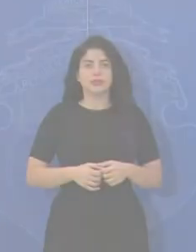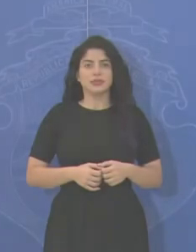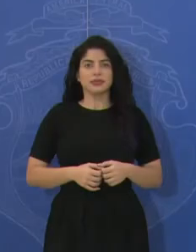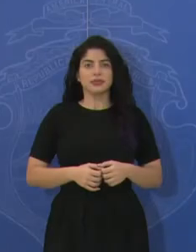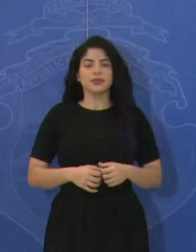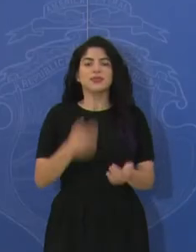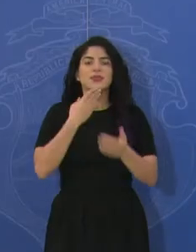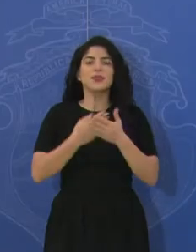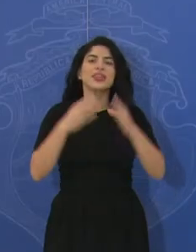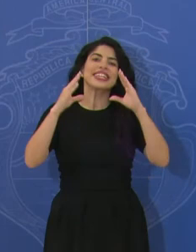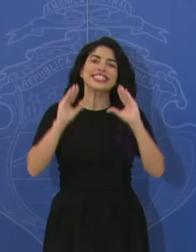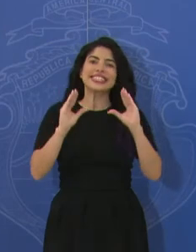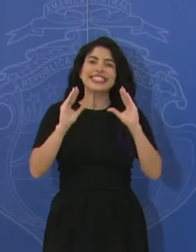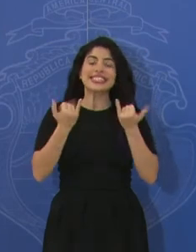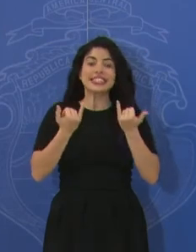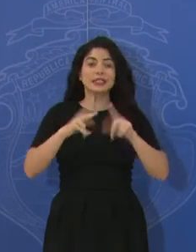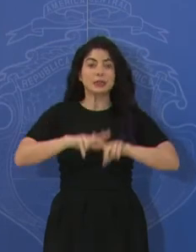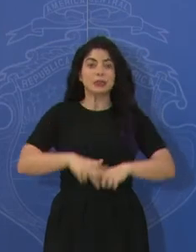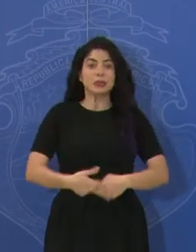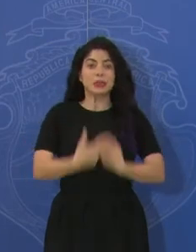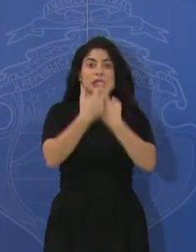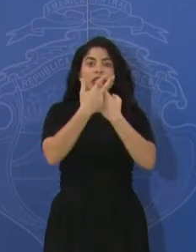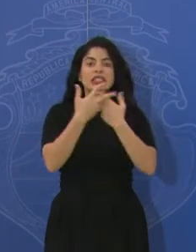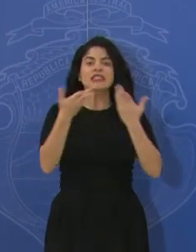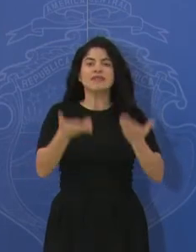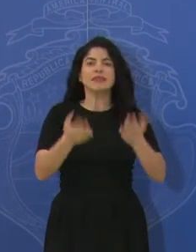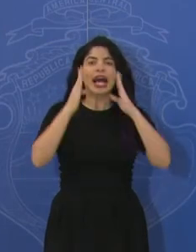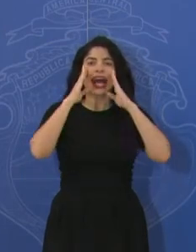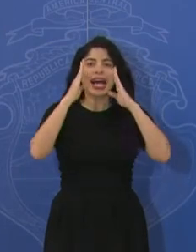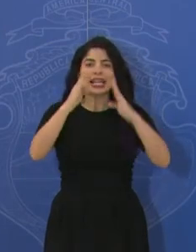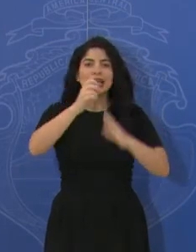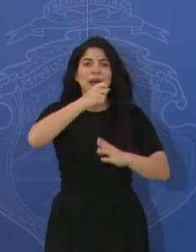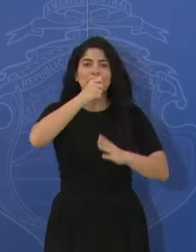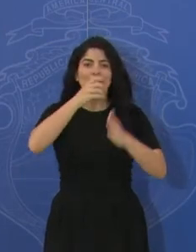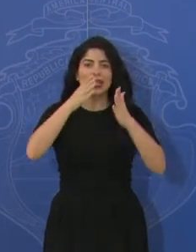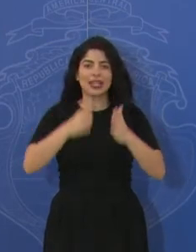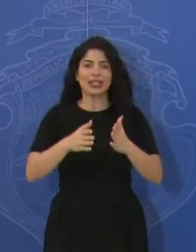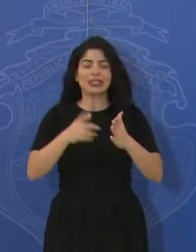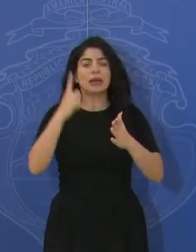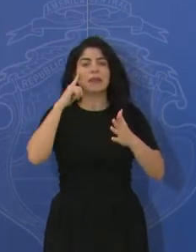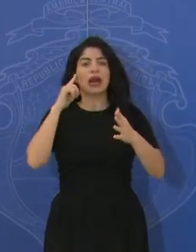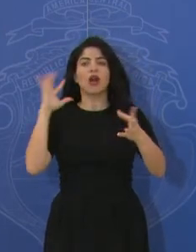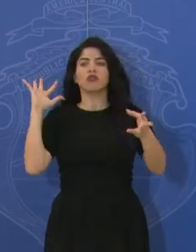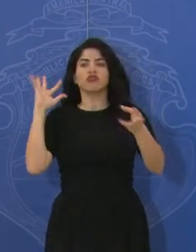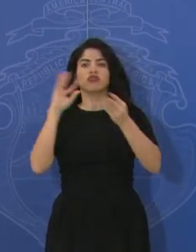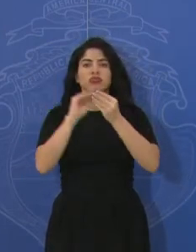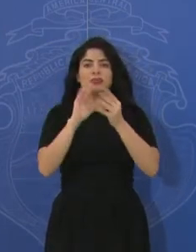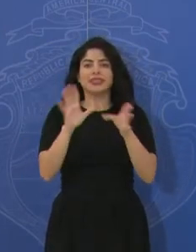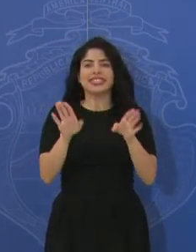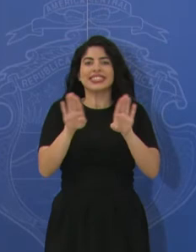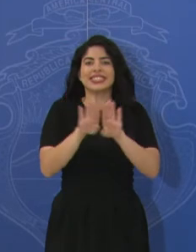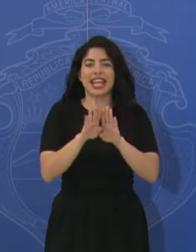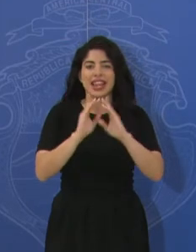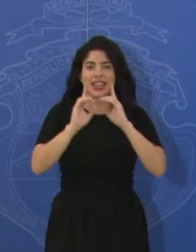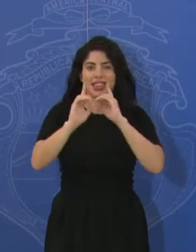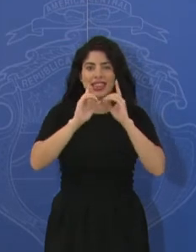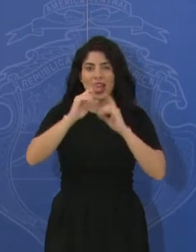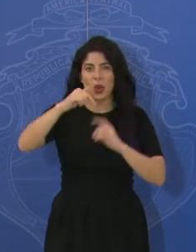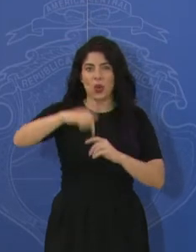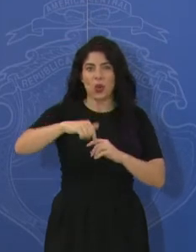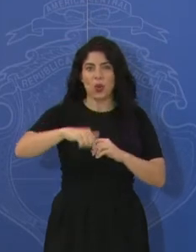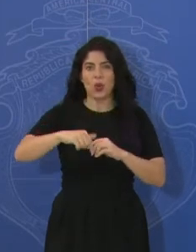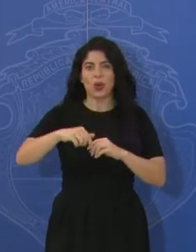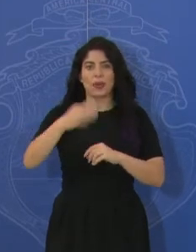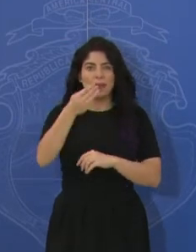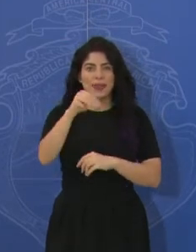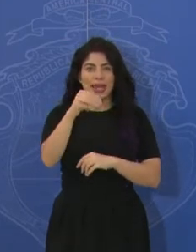Muy buenas tardes, damos inicio a esta atención de prensa como cierre del diálogo multisectorial que se realizó este